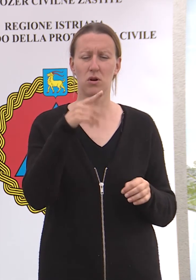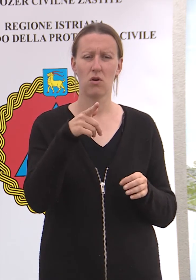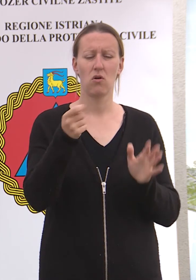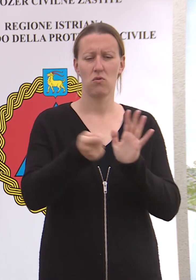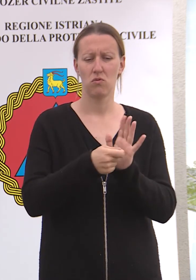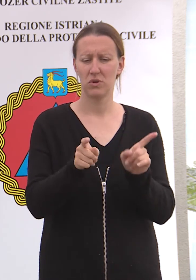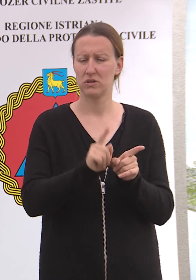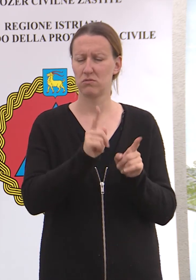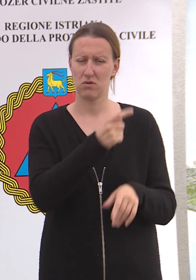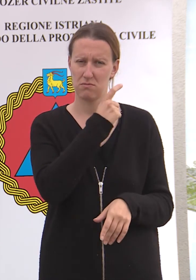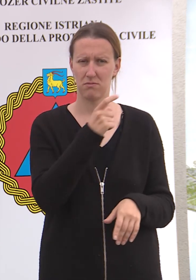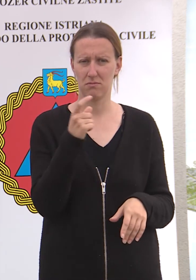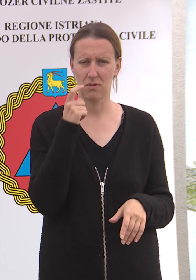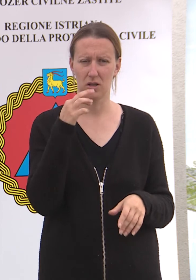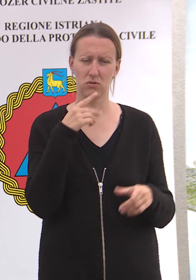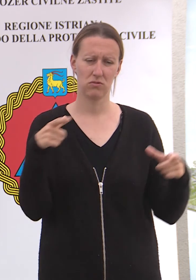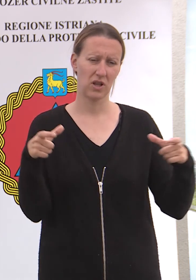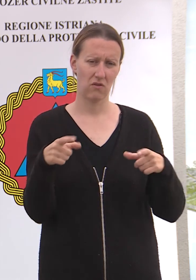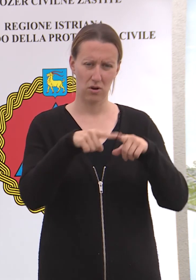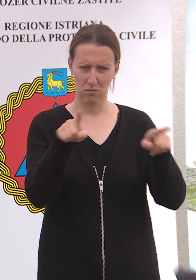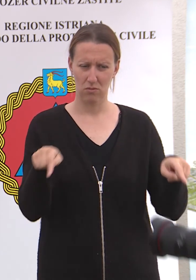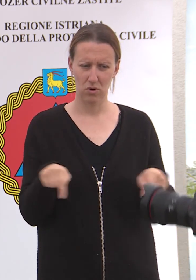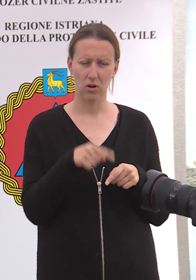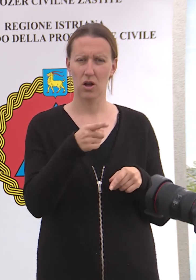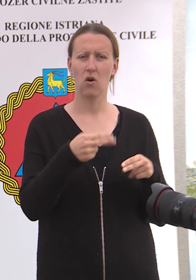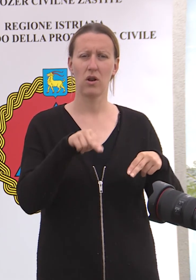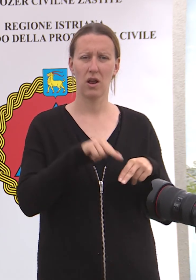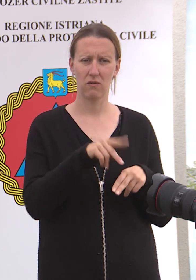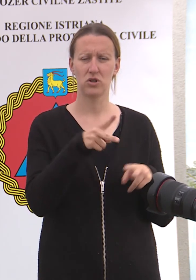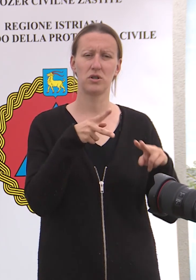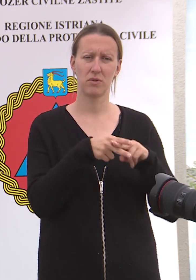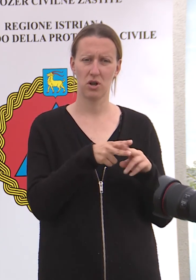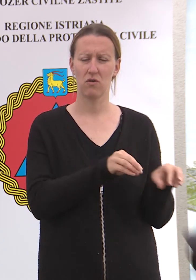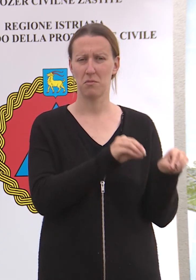konzumenta uslugu u zatvorenim prostorima, jer tako najviše svjećavamo mogući prenosa.